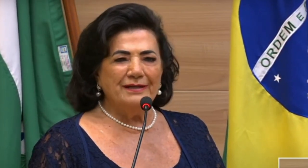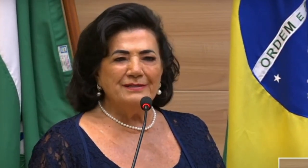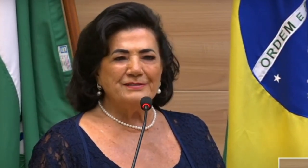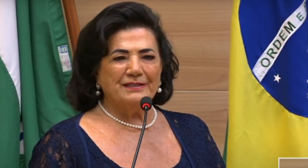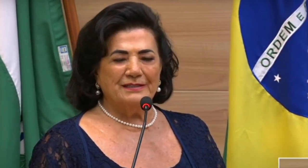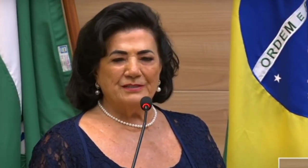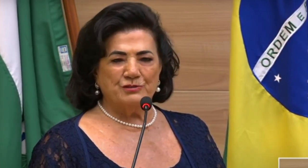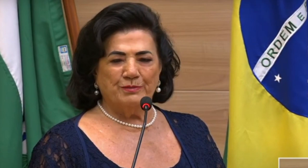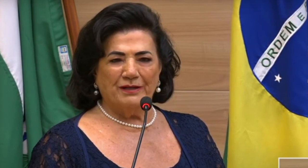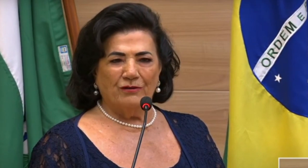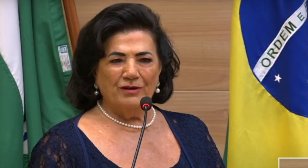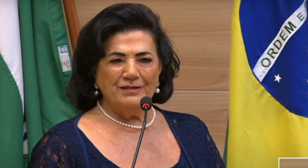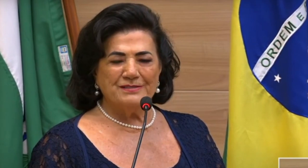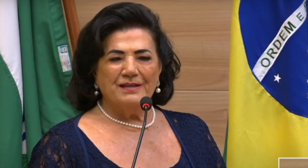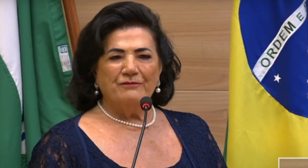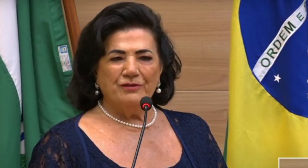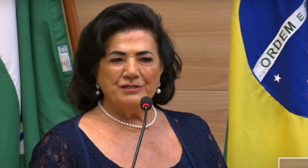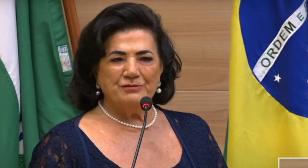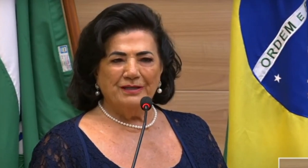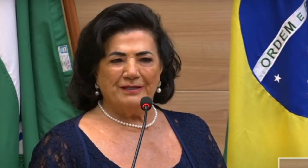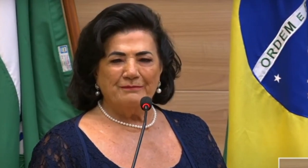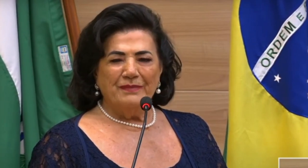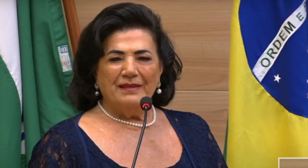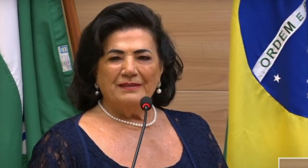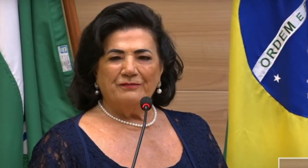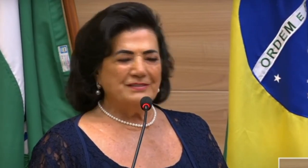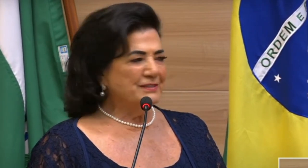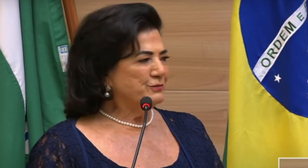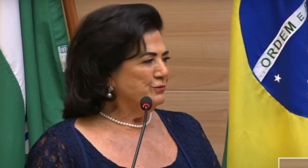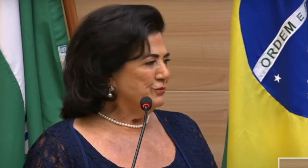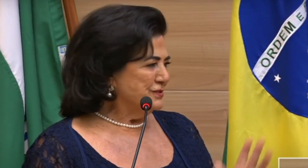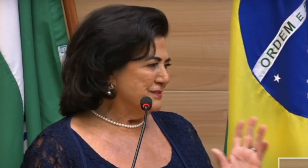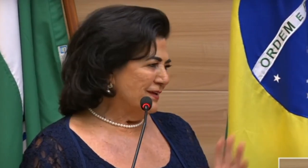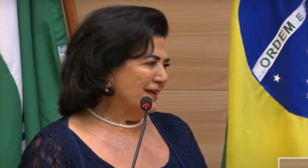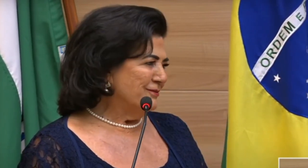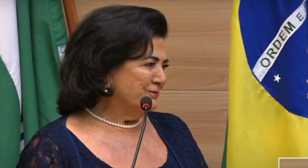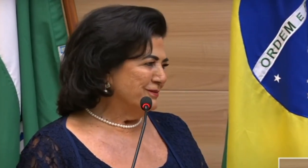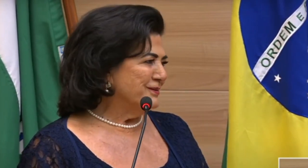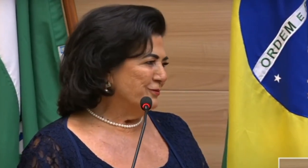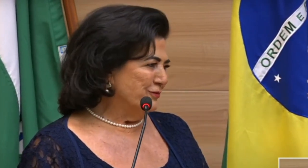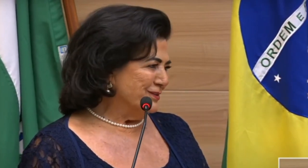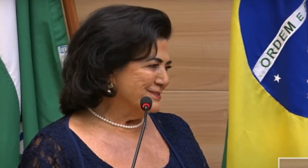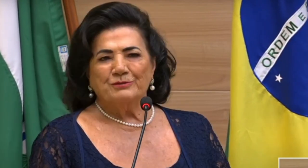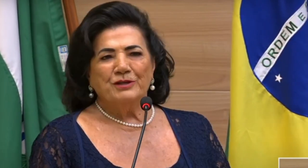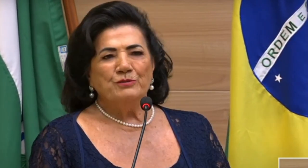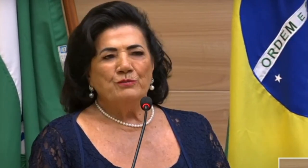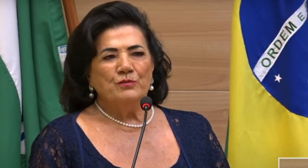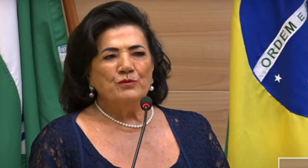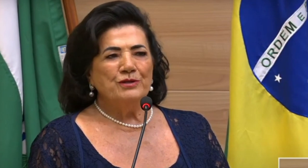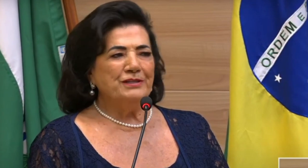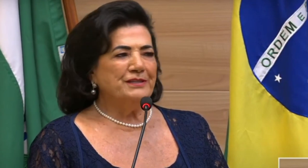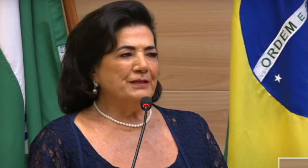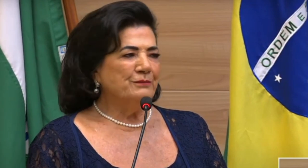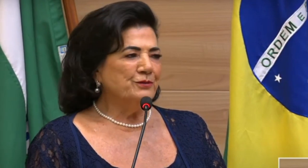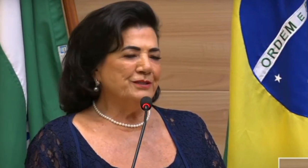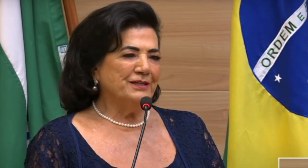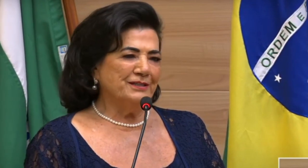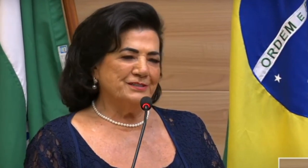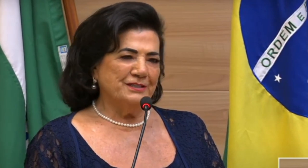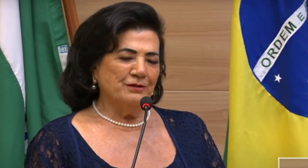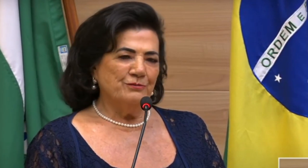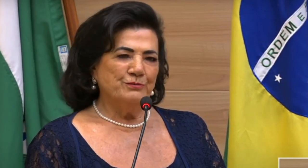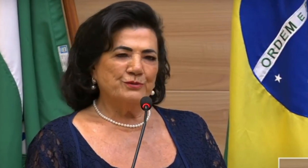maiores heranças que ele deixou para nós, foi isso aí, de fazer tudo o que vocês falaram que eu fiz. Eu tenho muita,